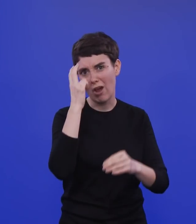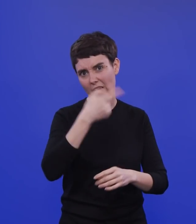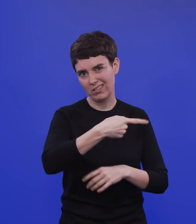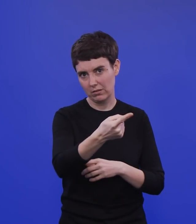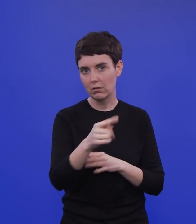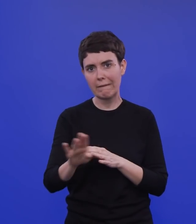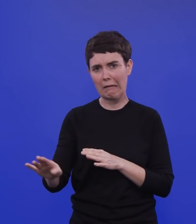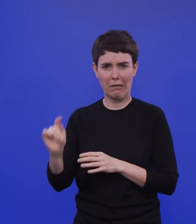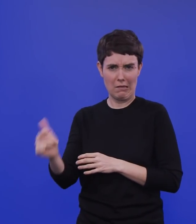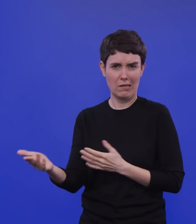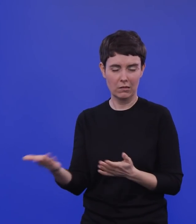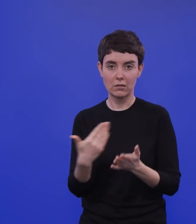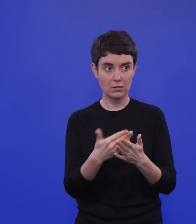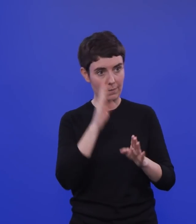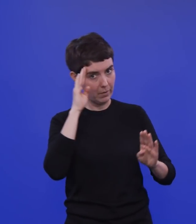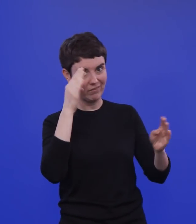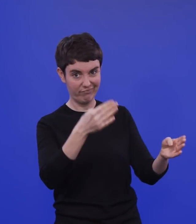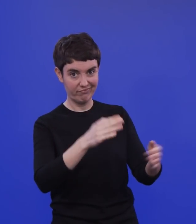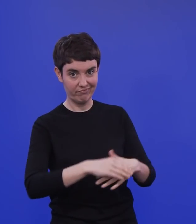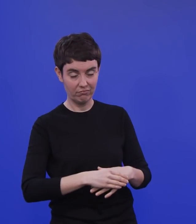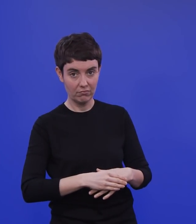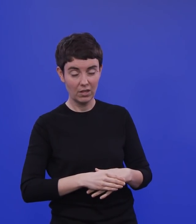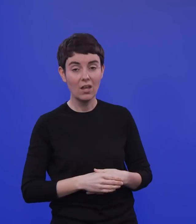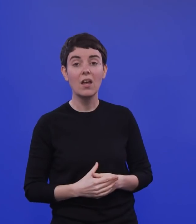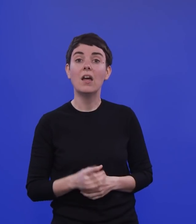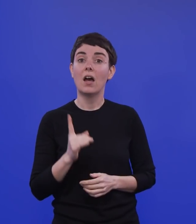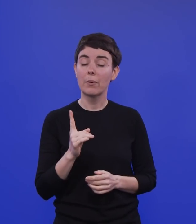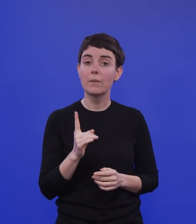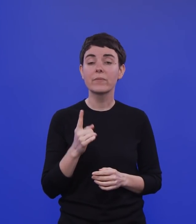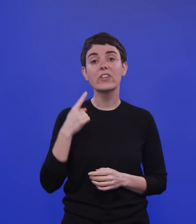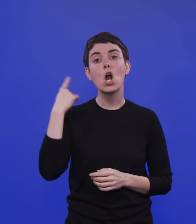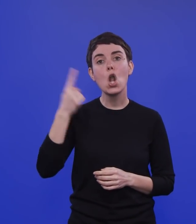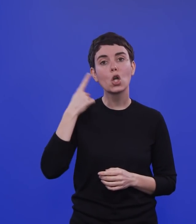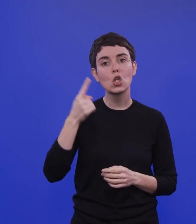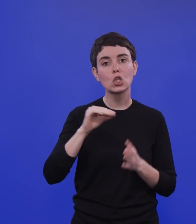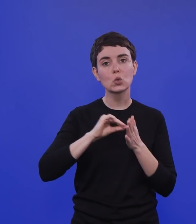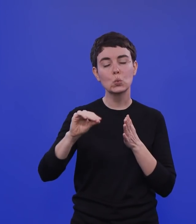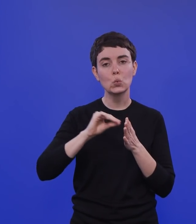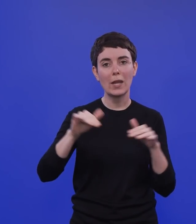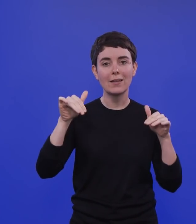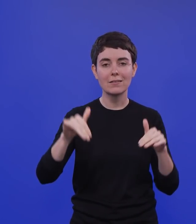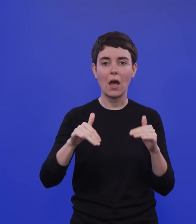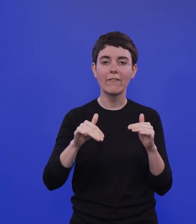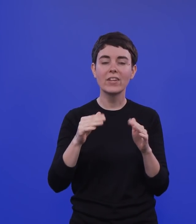Erwachsenen. Wenn man sich die Liste der Impfstudien der London School anschaut, da gibt es also den London School